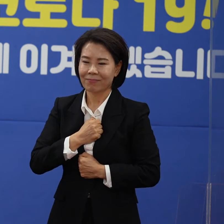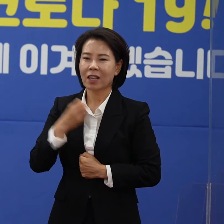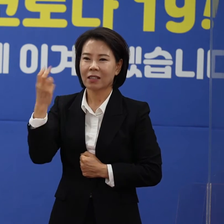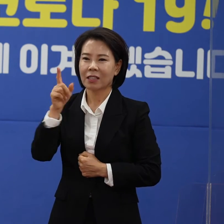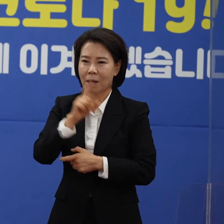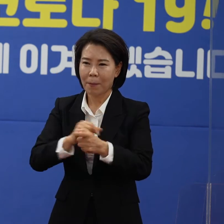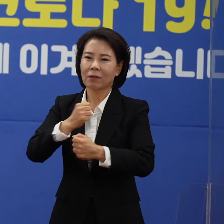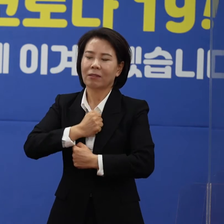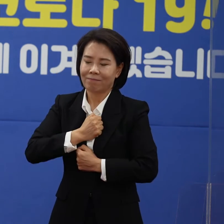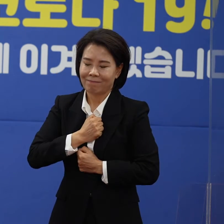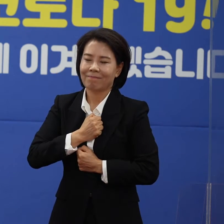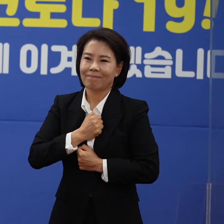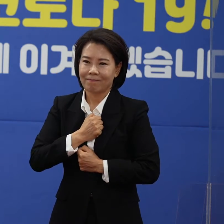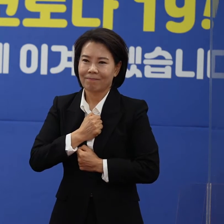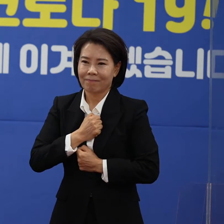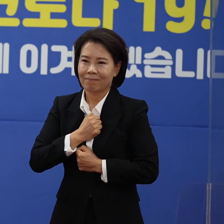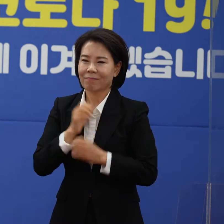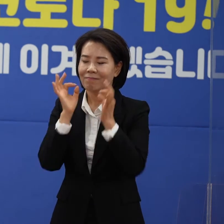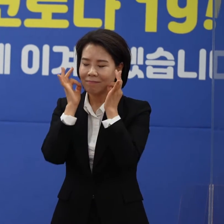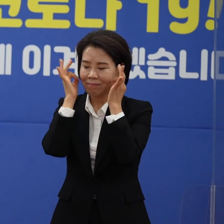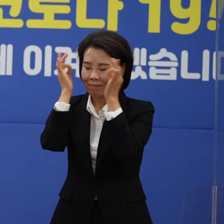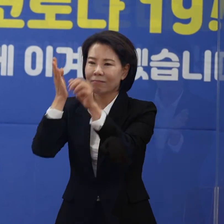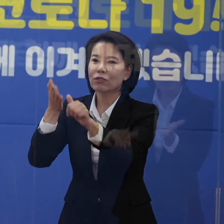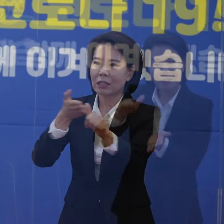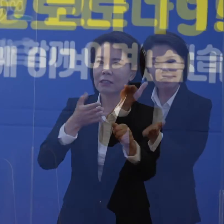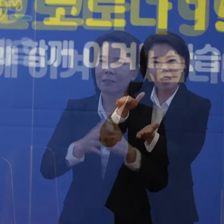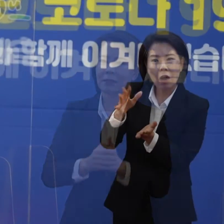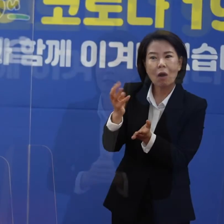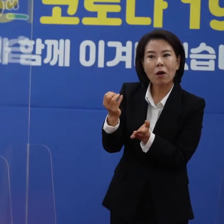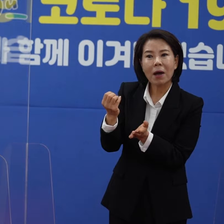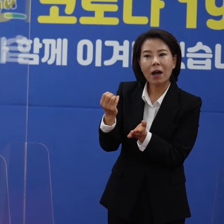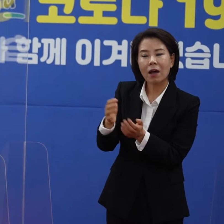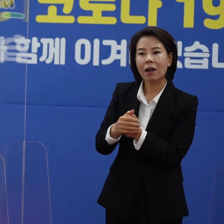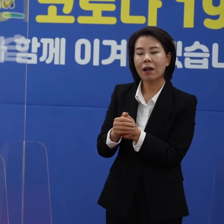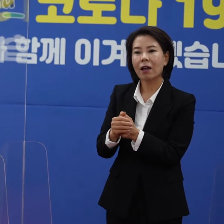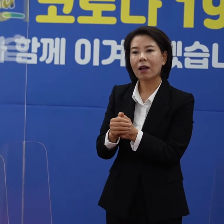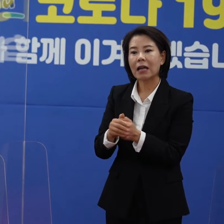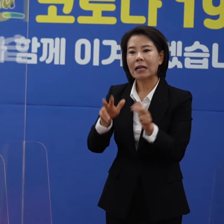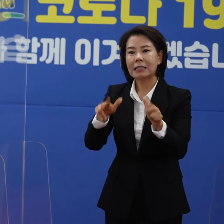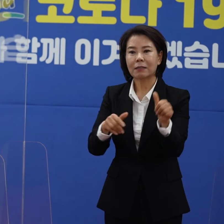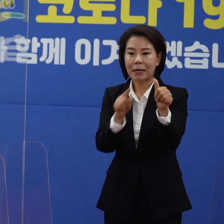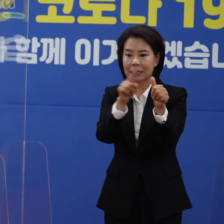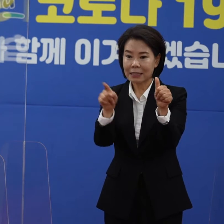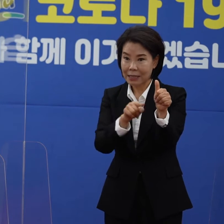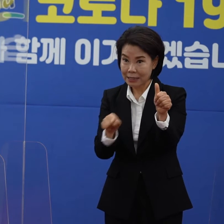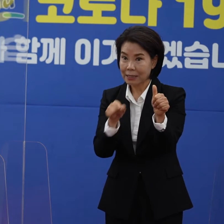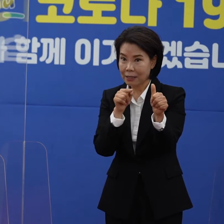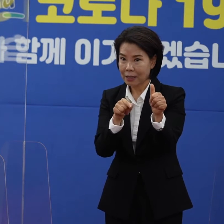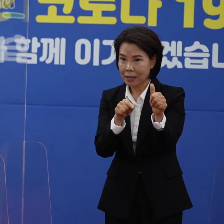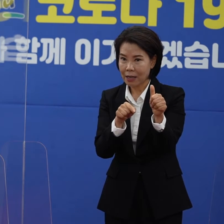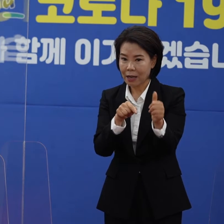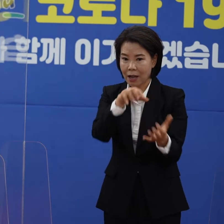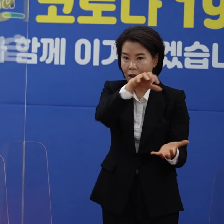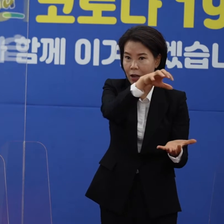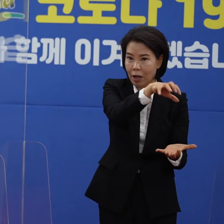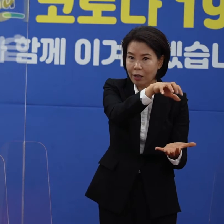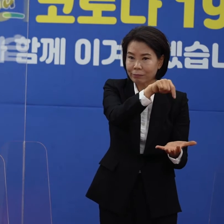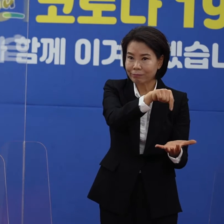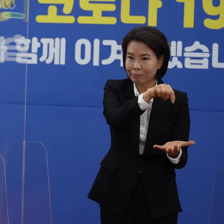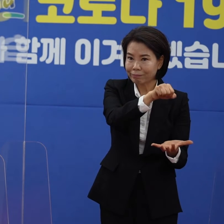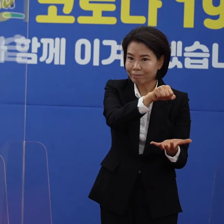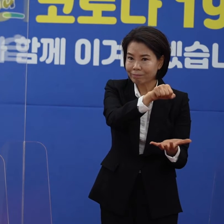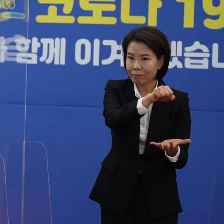한번 도민 여러분께 강곡히 당부드립니다. 현재 아스트라제네카 보유하고 있는 것은